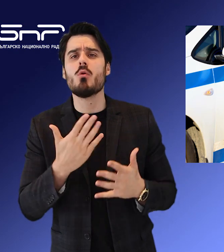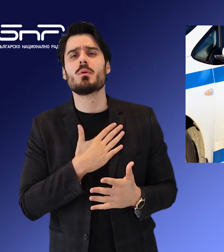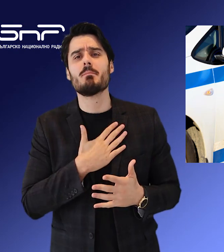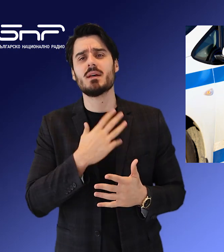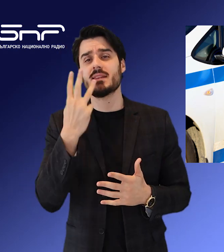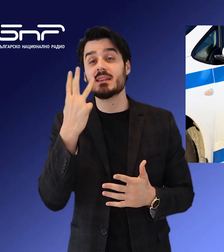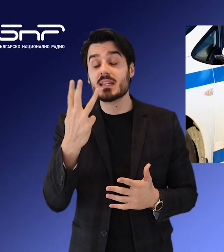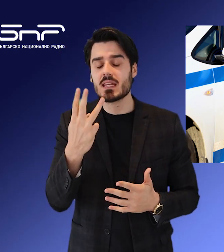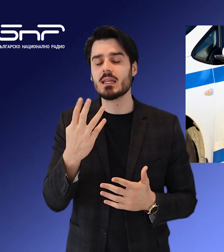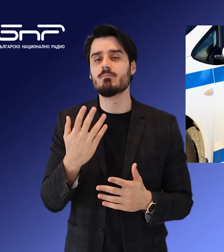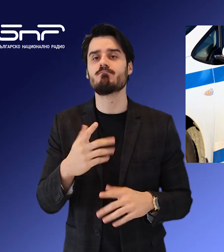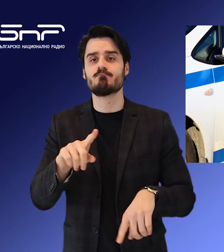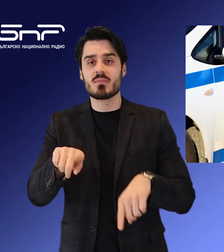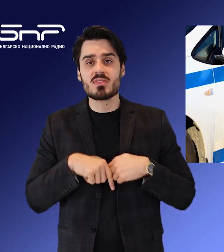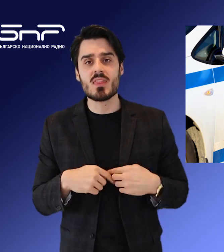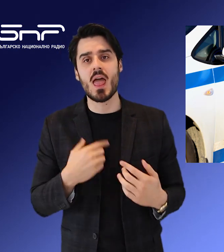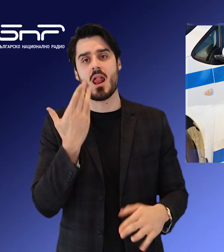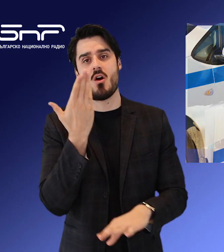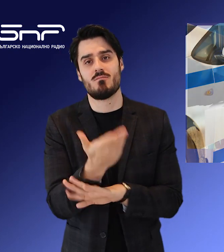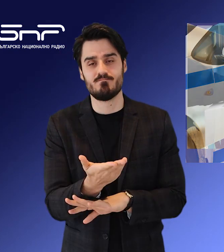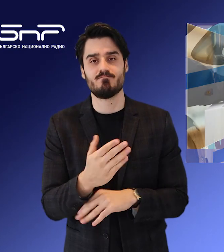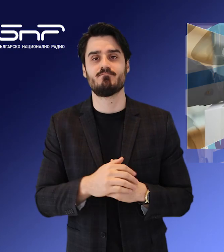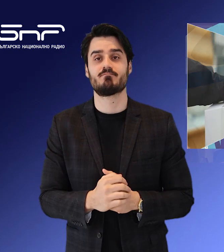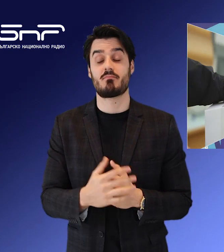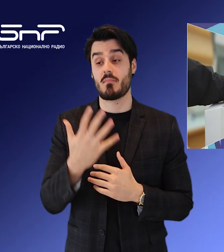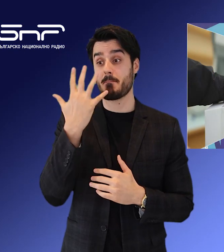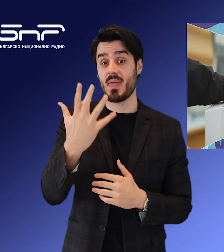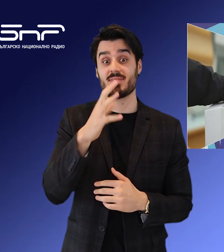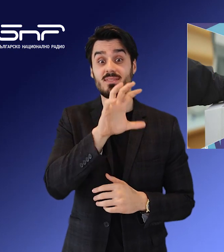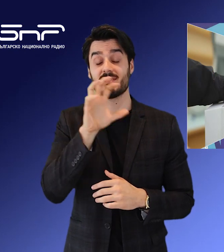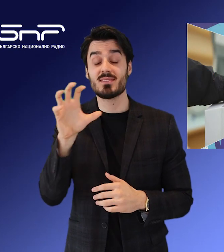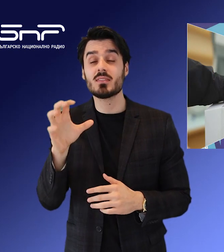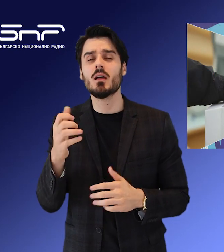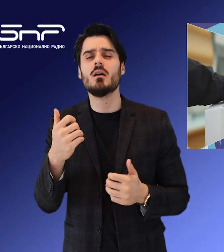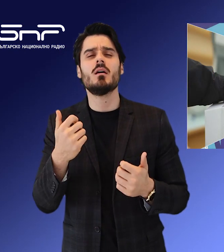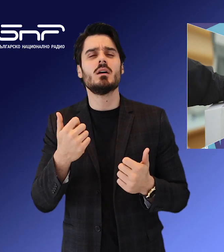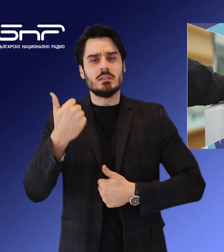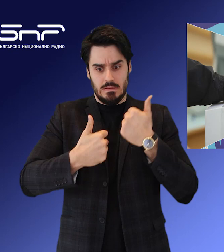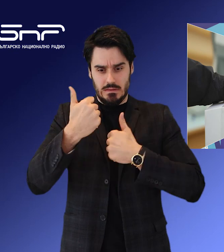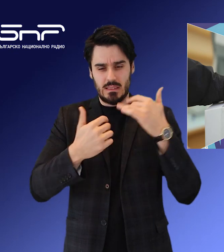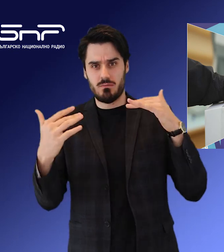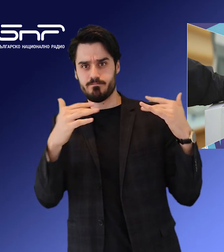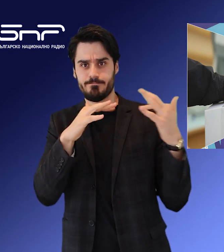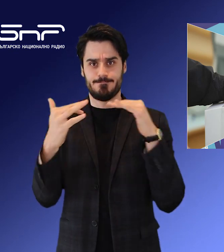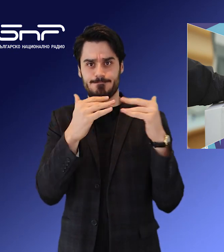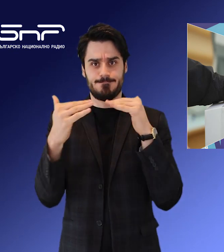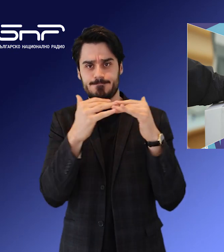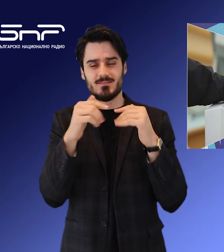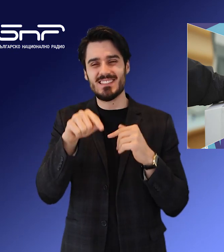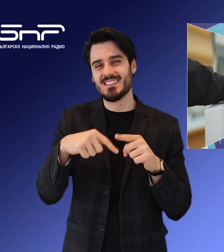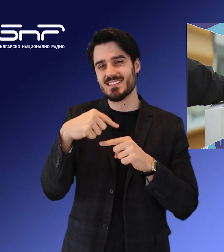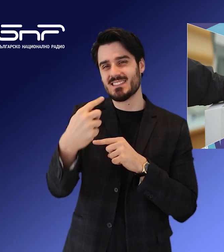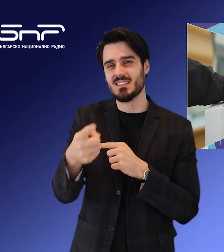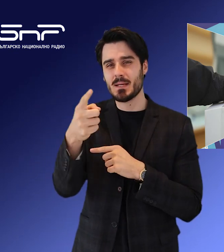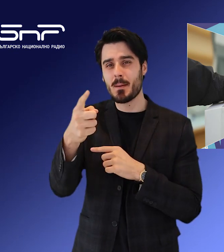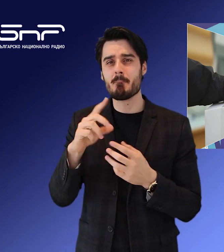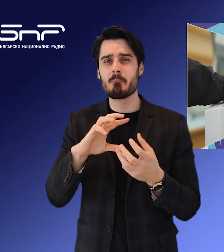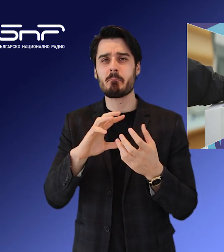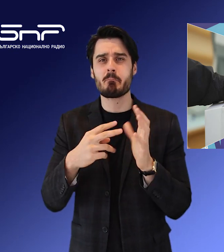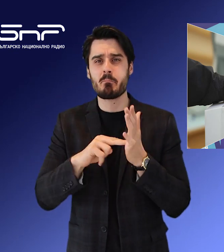досъдебни производства. Пет формации са сигурно представителство в следващото народно събрание, а две близо